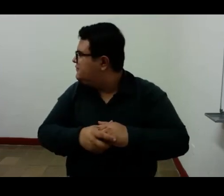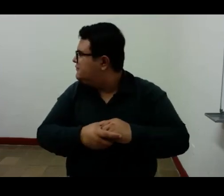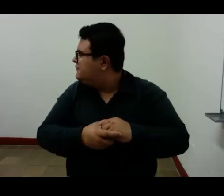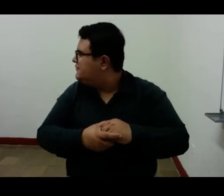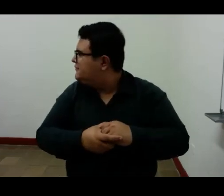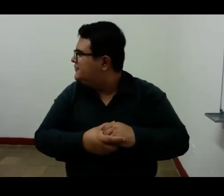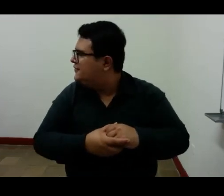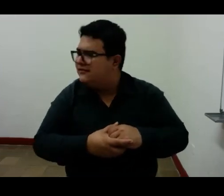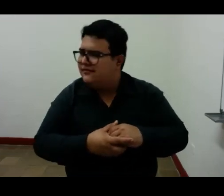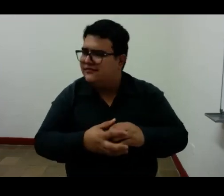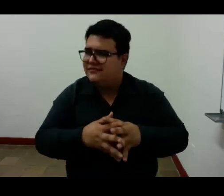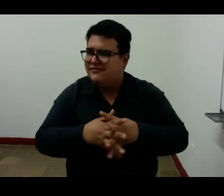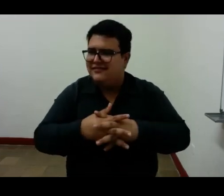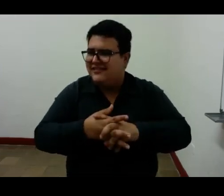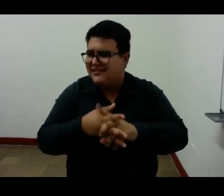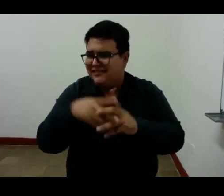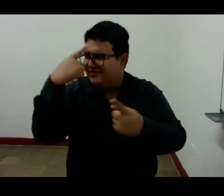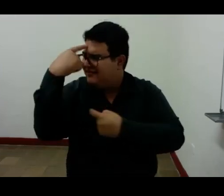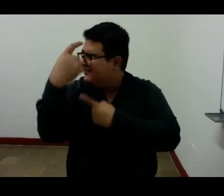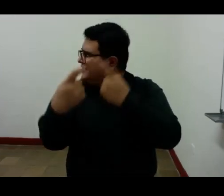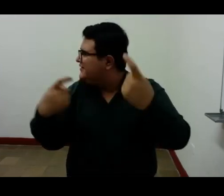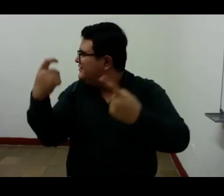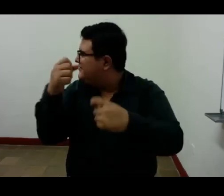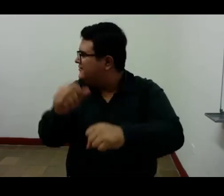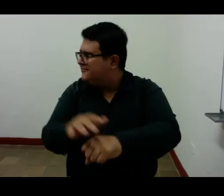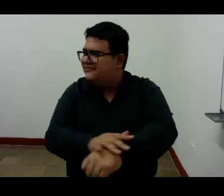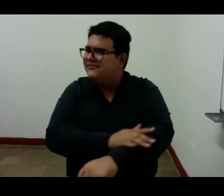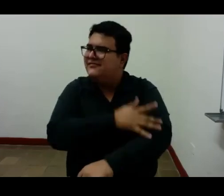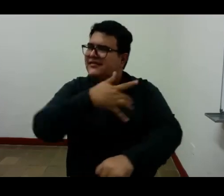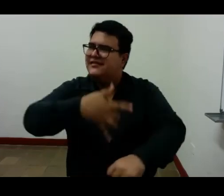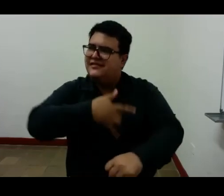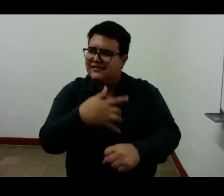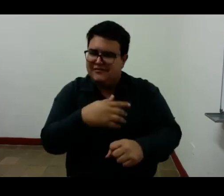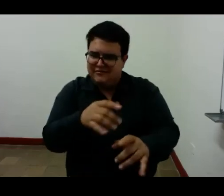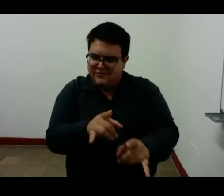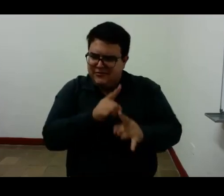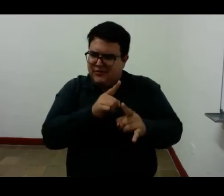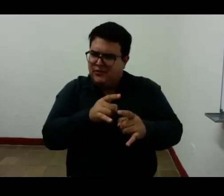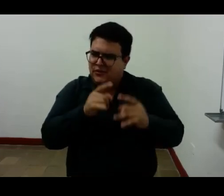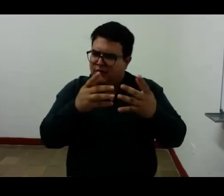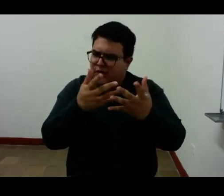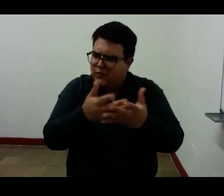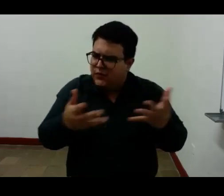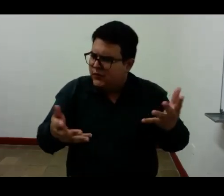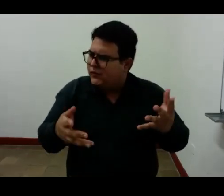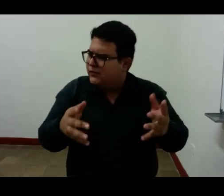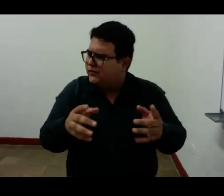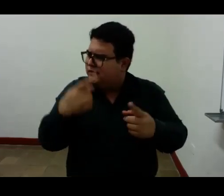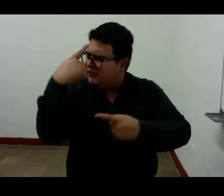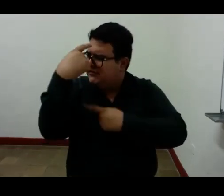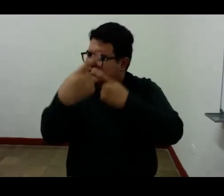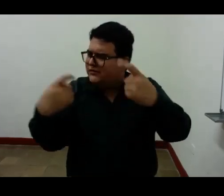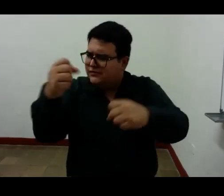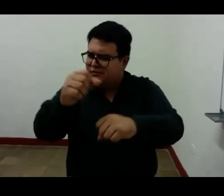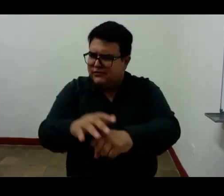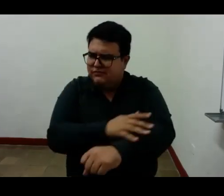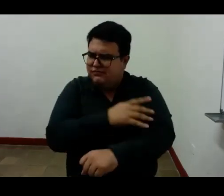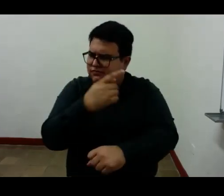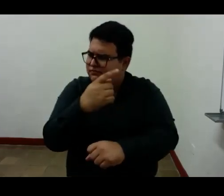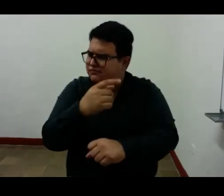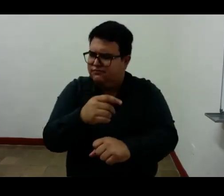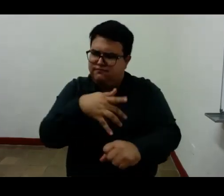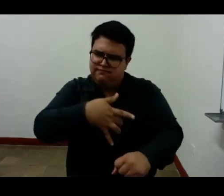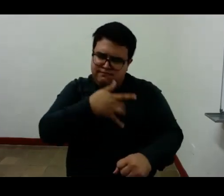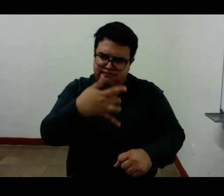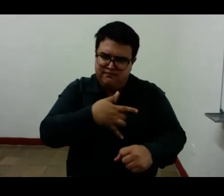de esos asabres maravillosos de la vida estos tres personajes estos tres escritores cada